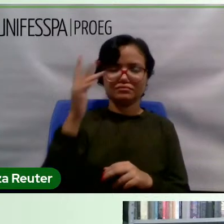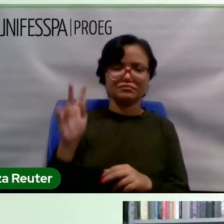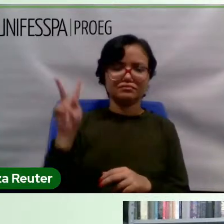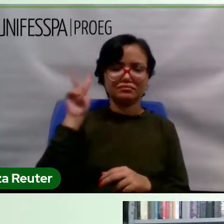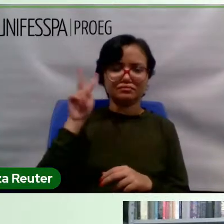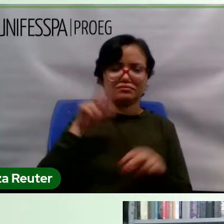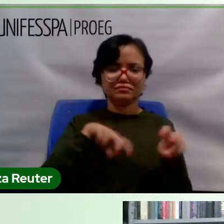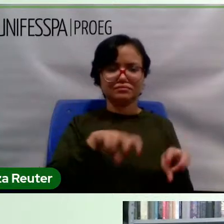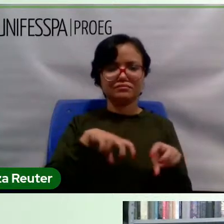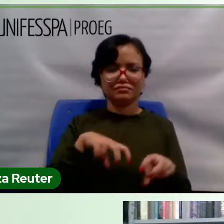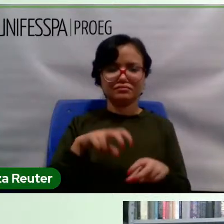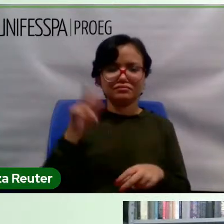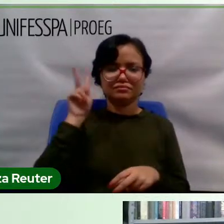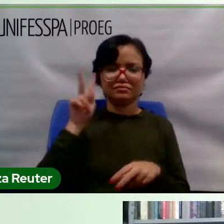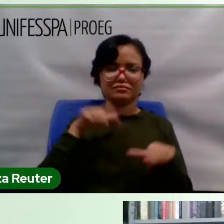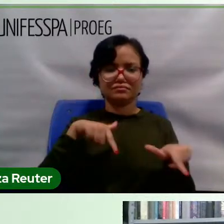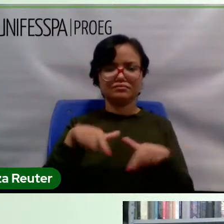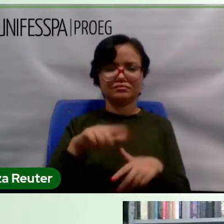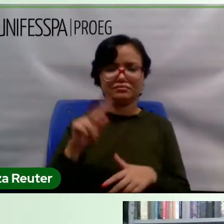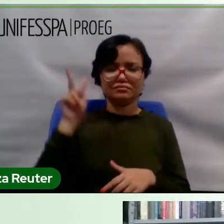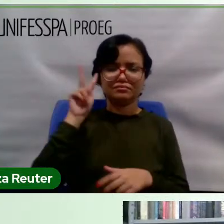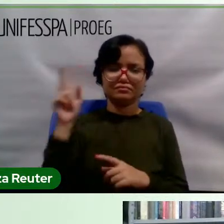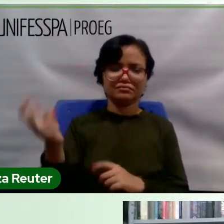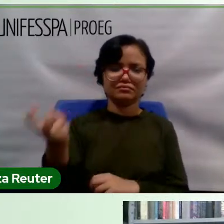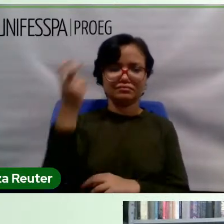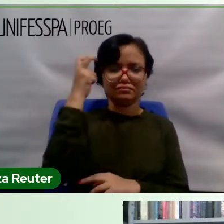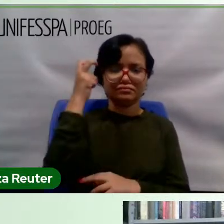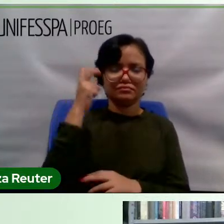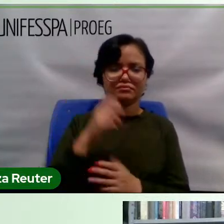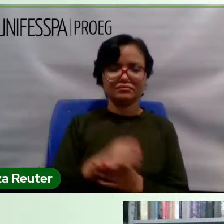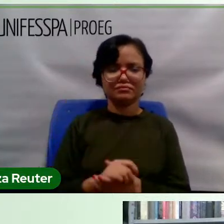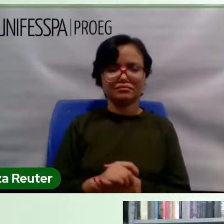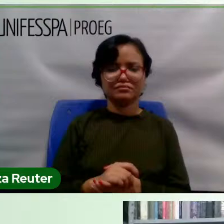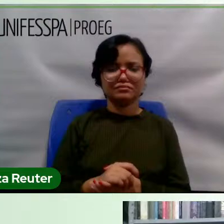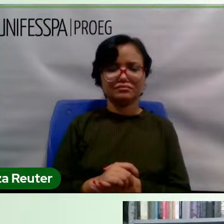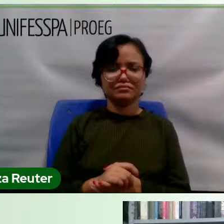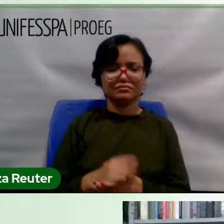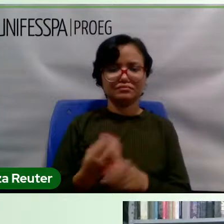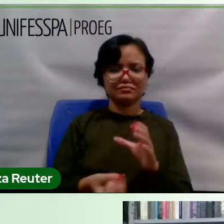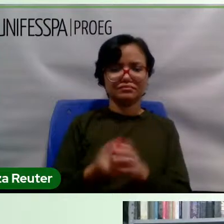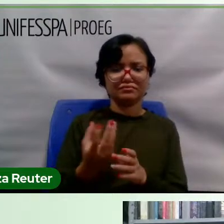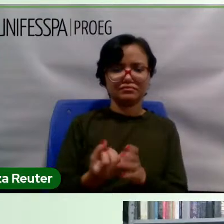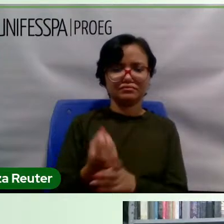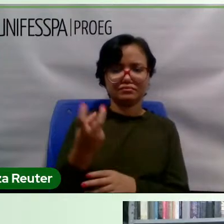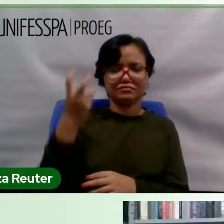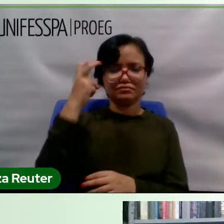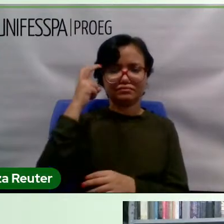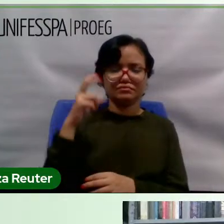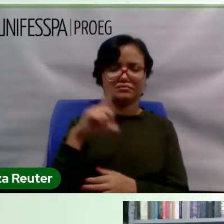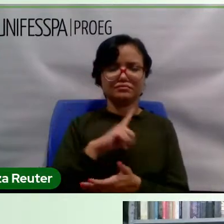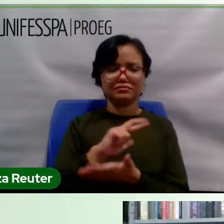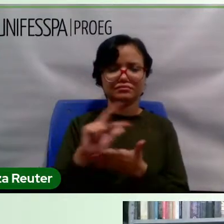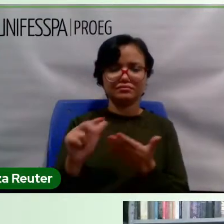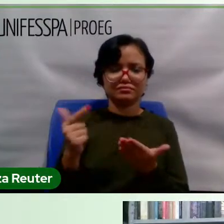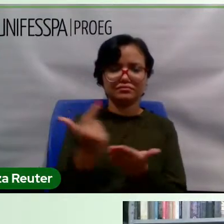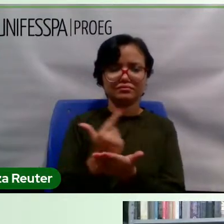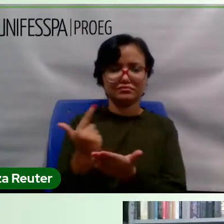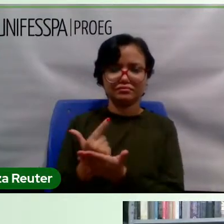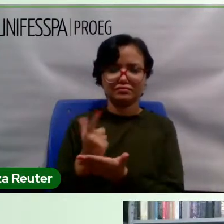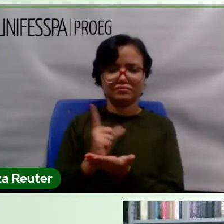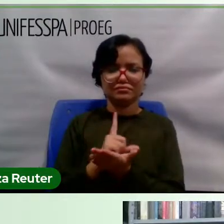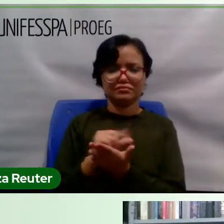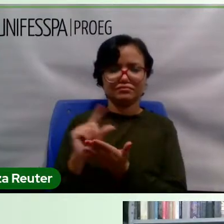agrária, história social, história cultural e produtora cultural. E publicou vários livros e vários artigos, é um